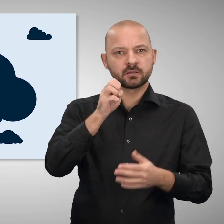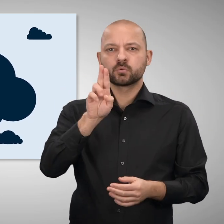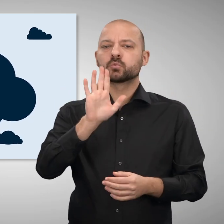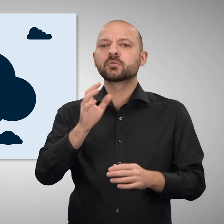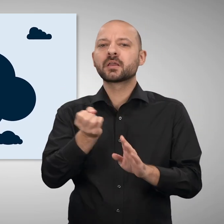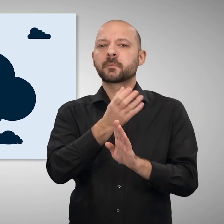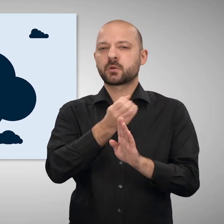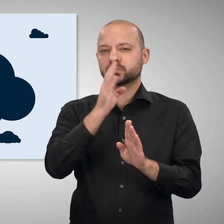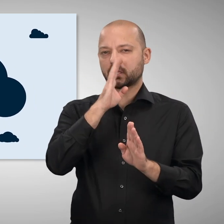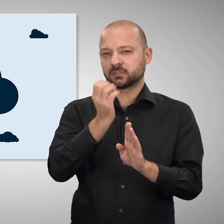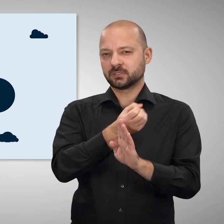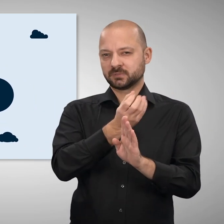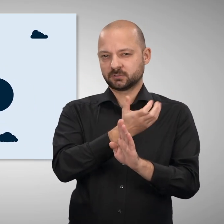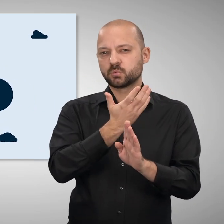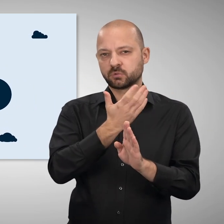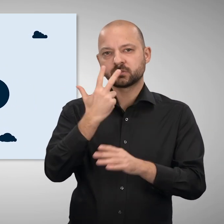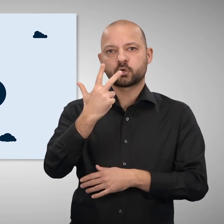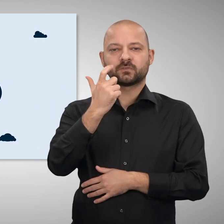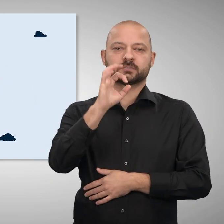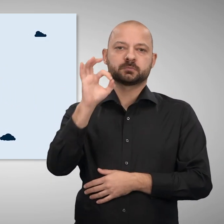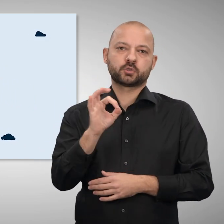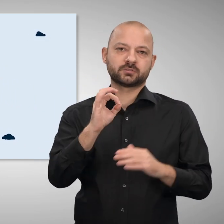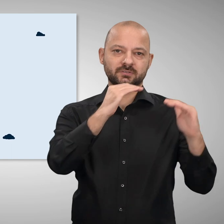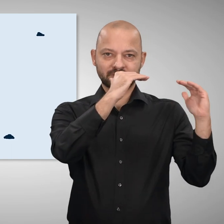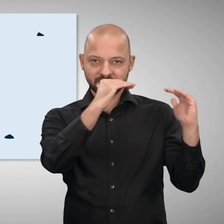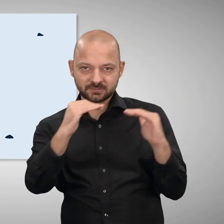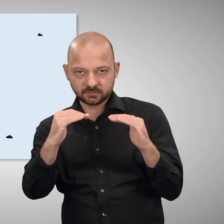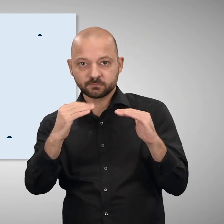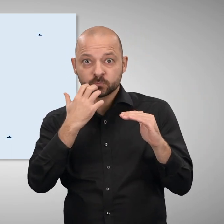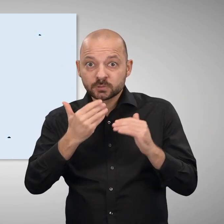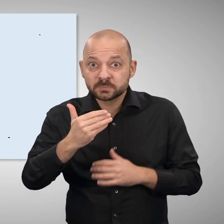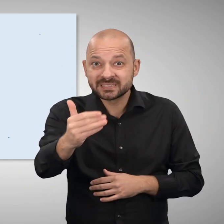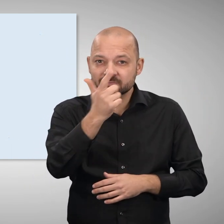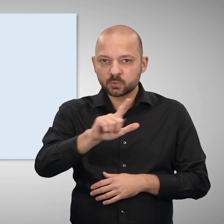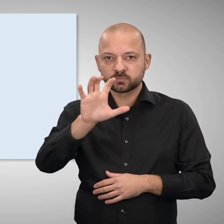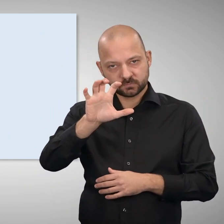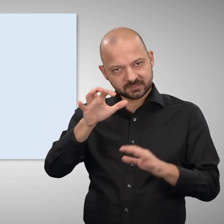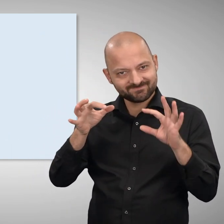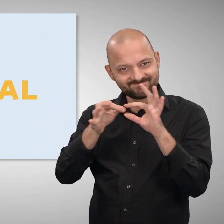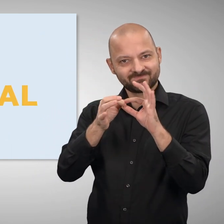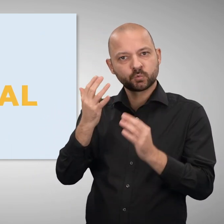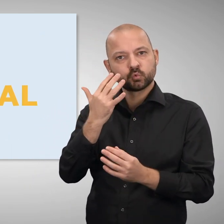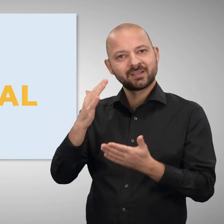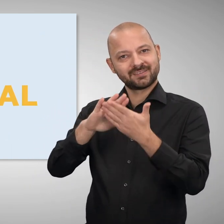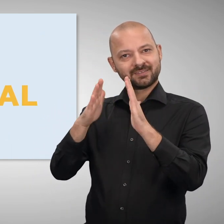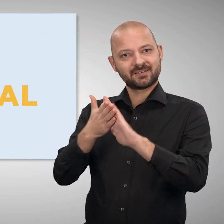Treibhausgasemissionen um 23% gesenkt und will bis 2050 mit dem Green Deal der erste